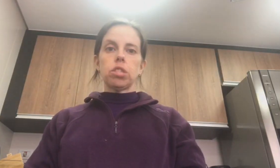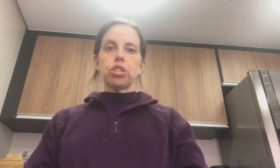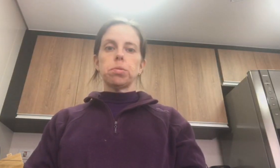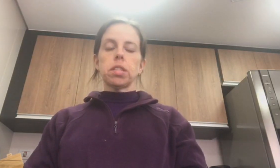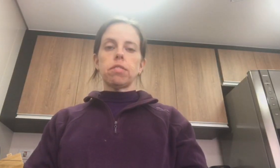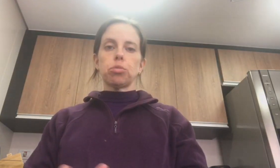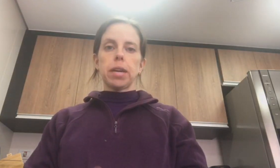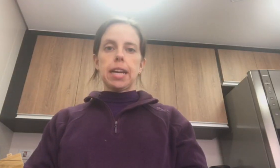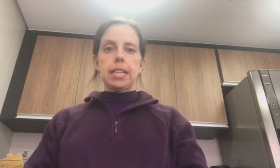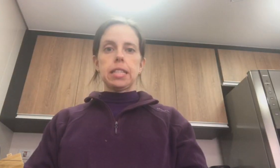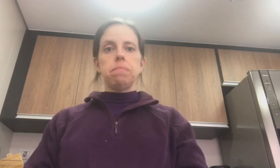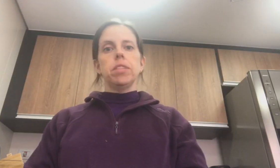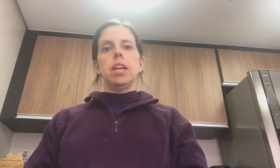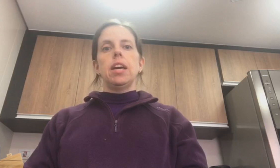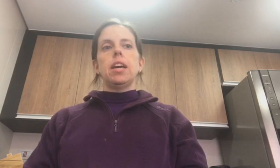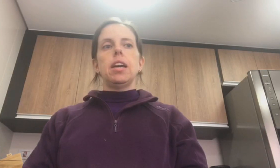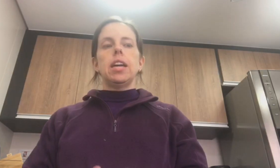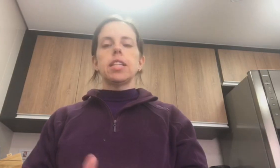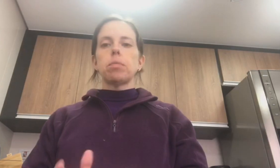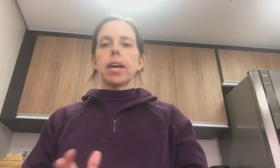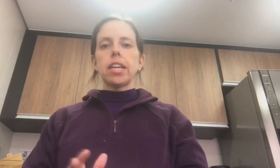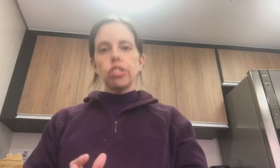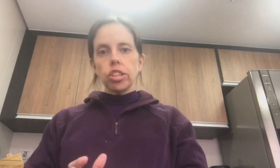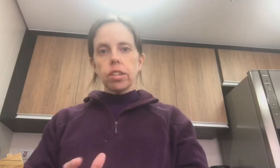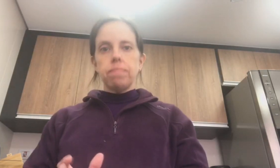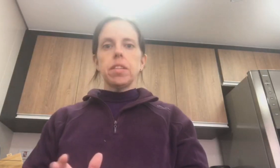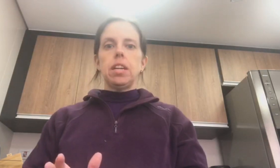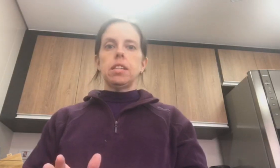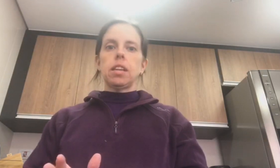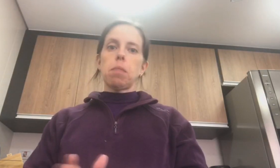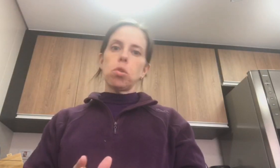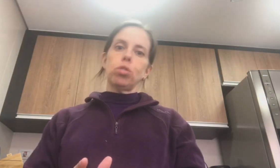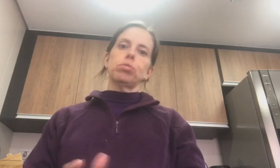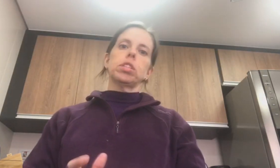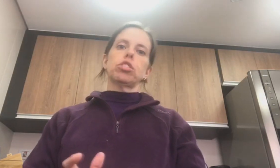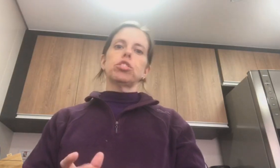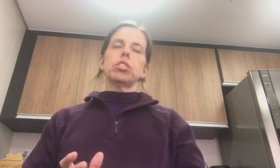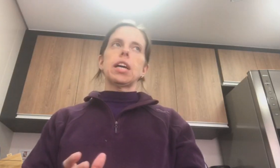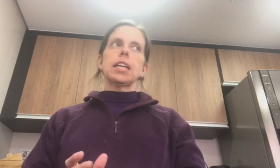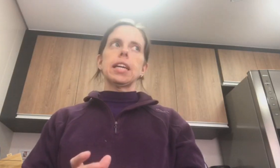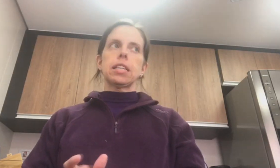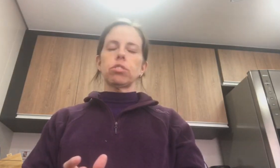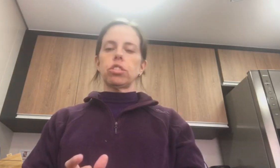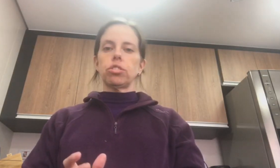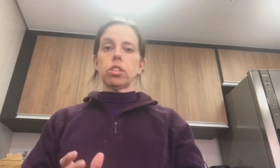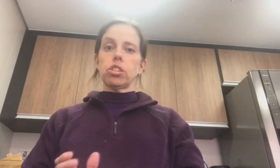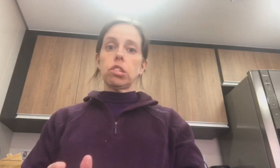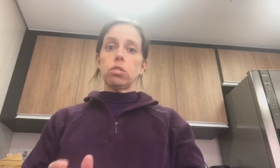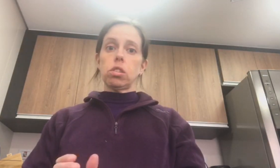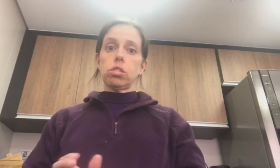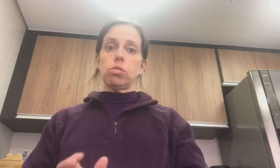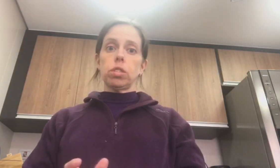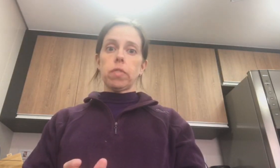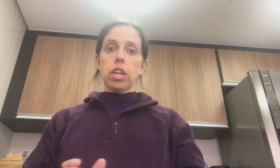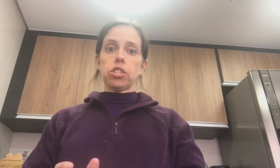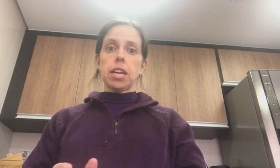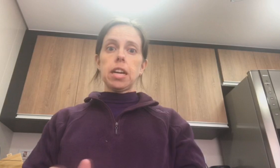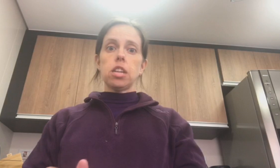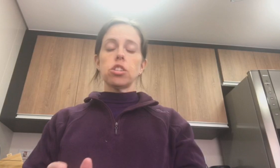a gente precisava de uma casa. Ele tem uma cartinha. Ele tem a moto. Então, aqui em casa, a gente só tinha duas vagas de garagem.